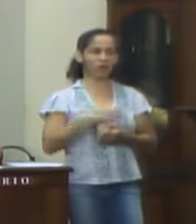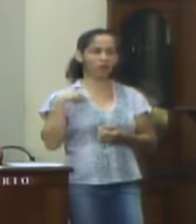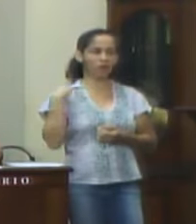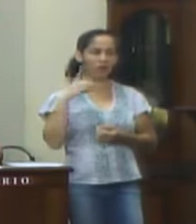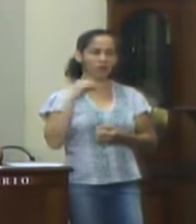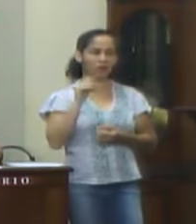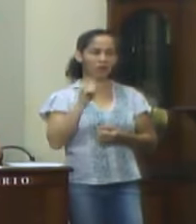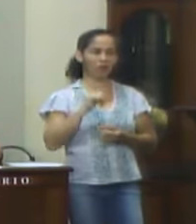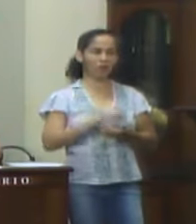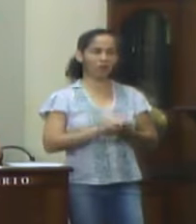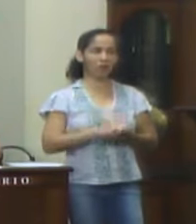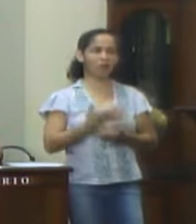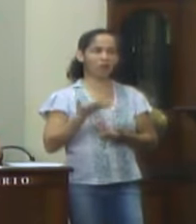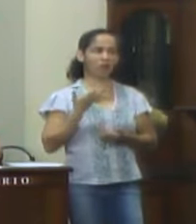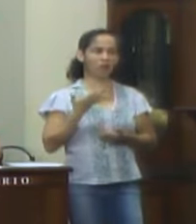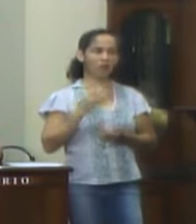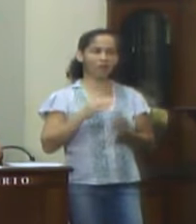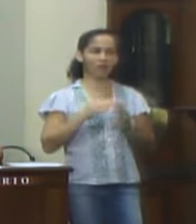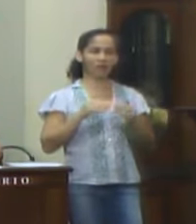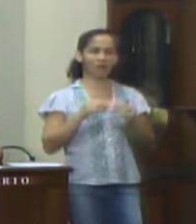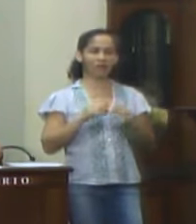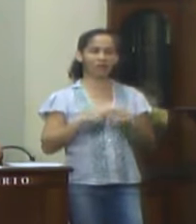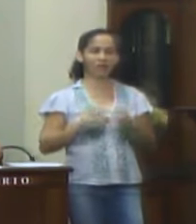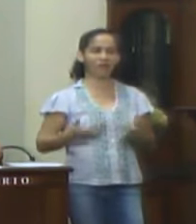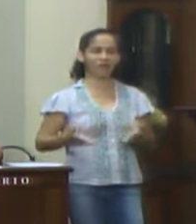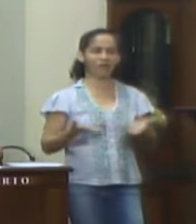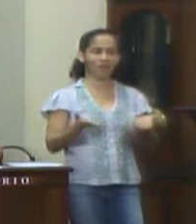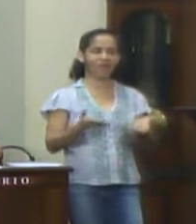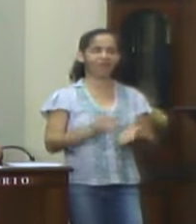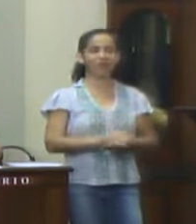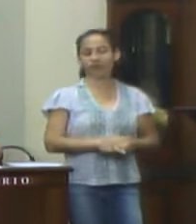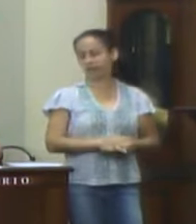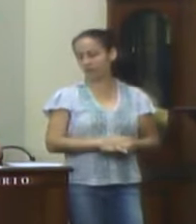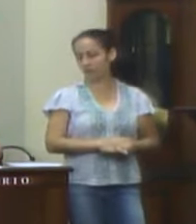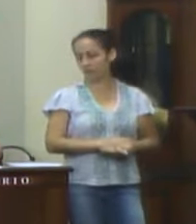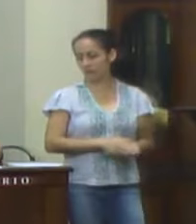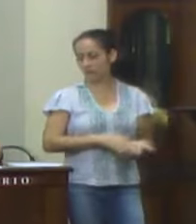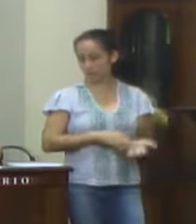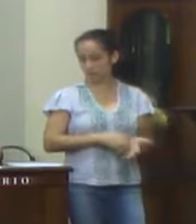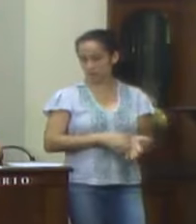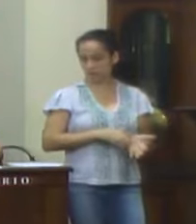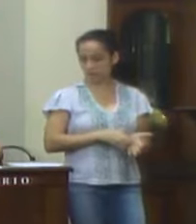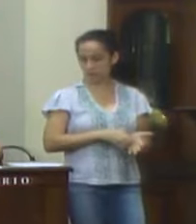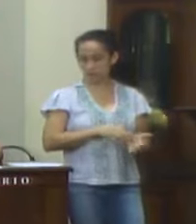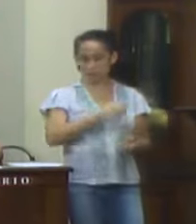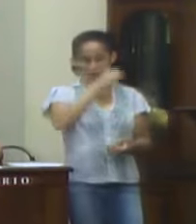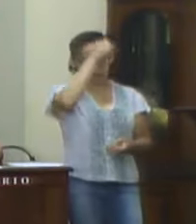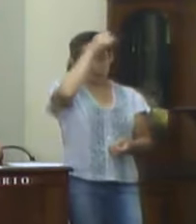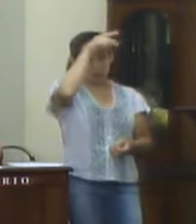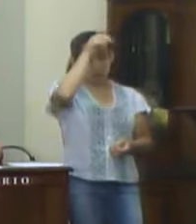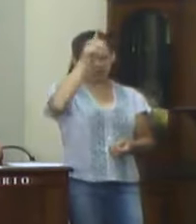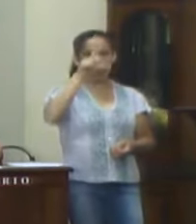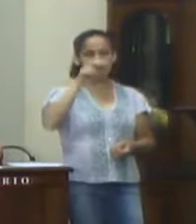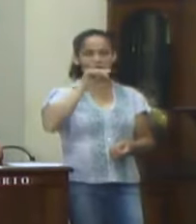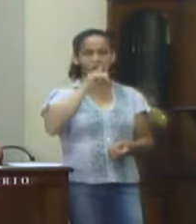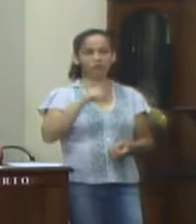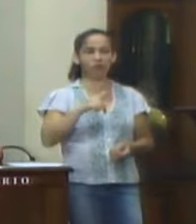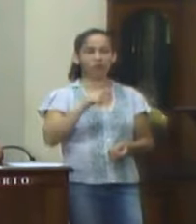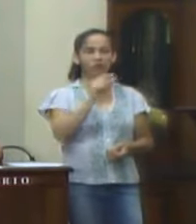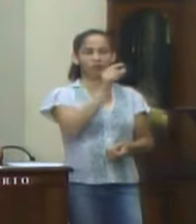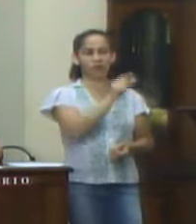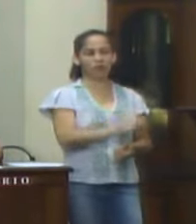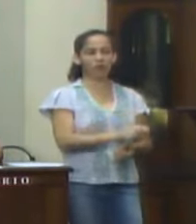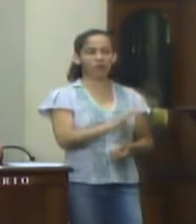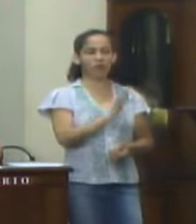Nogueira requer a vossa excelência, ilustríssimo presidente da Câmara Municipal de Valença, ouviu do plenário na forma do artigo 123, parágrafo 1º,